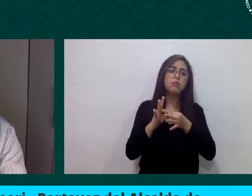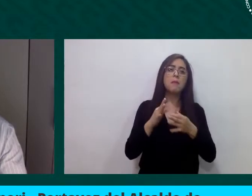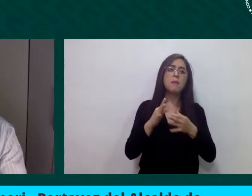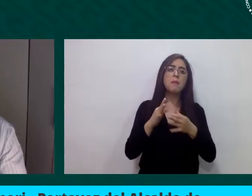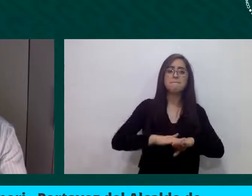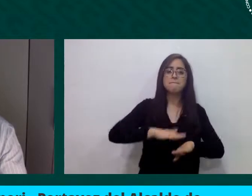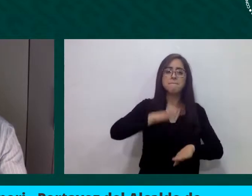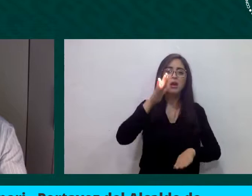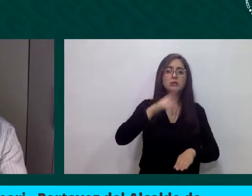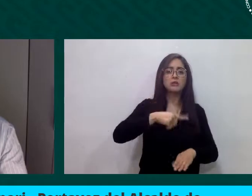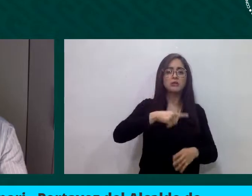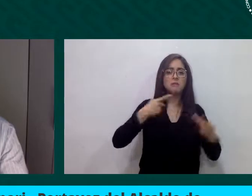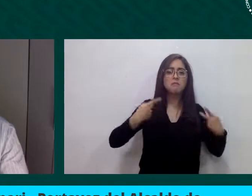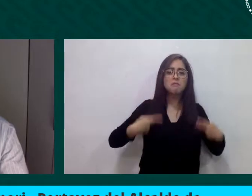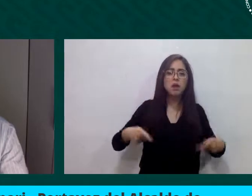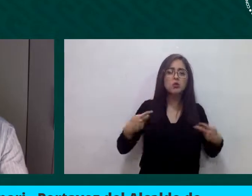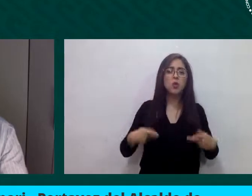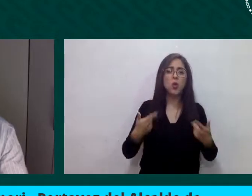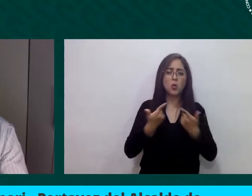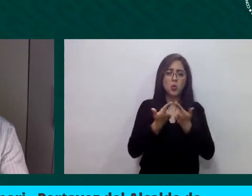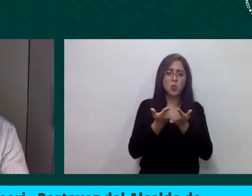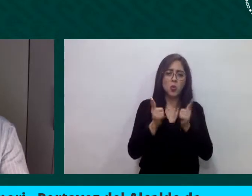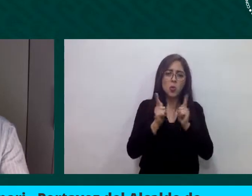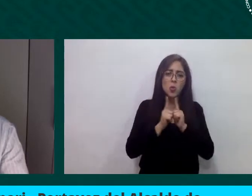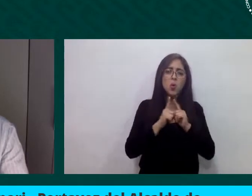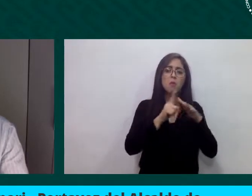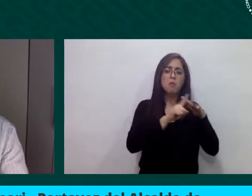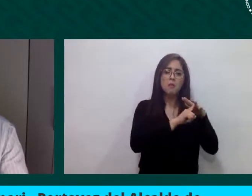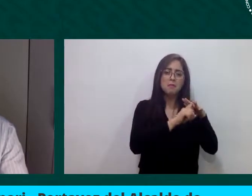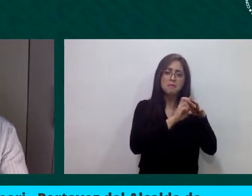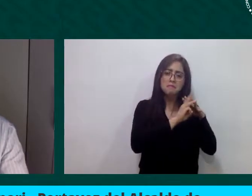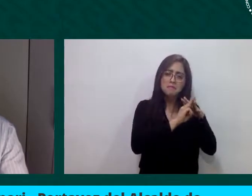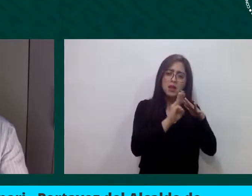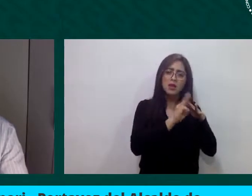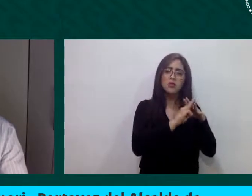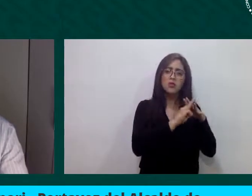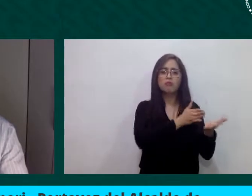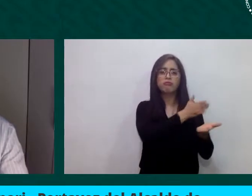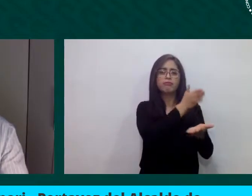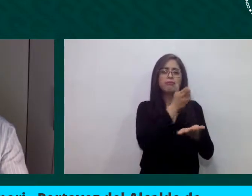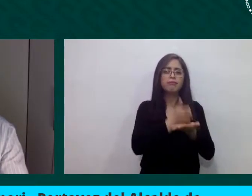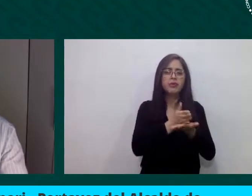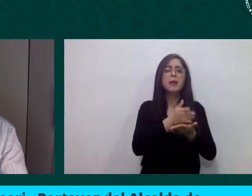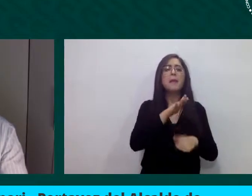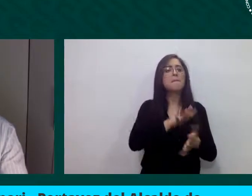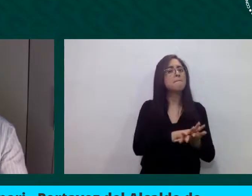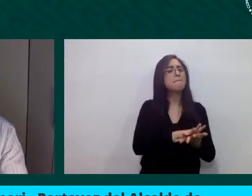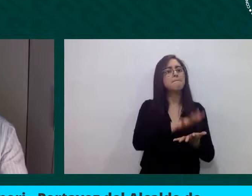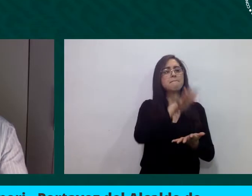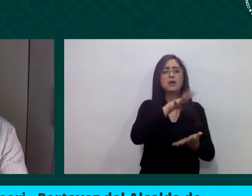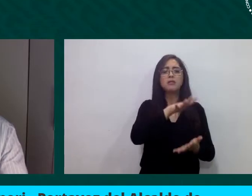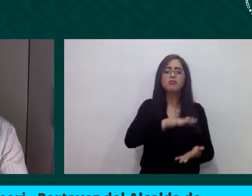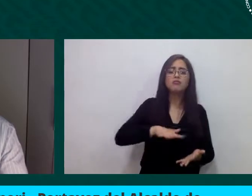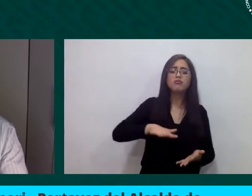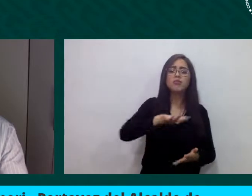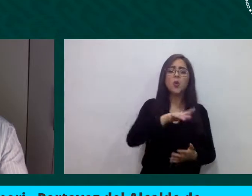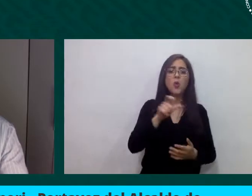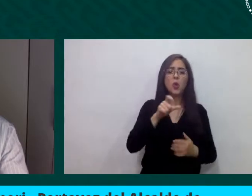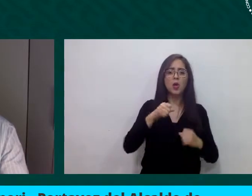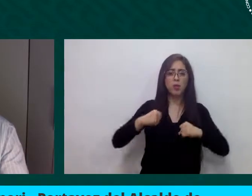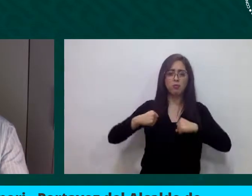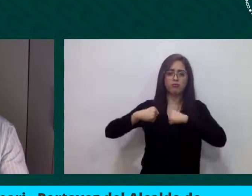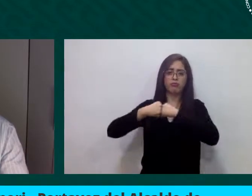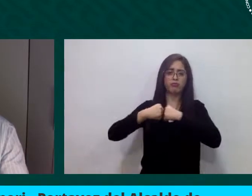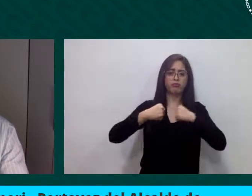en las comunidades locales, en particular las de los territorios de frontera, es emblemática y puede